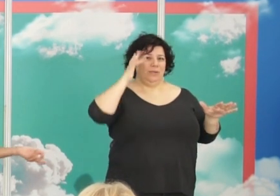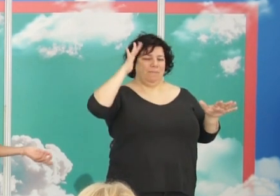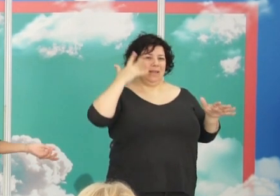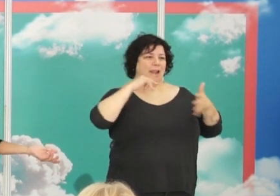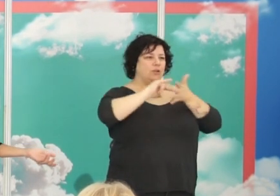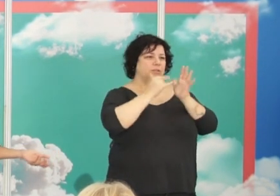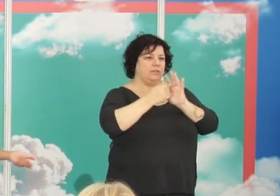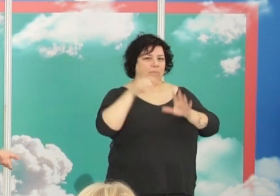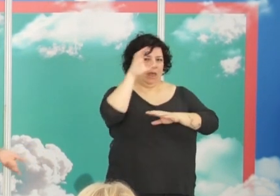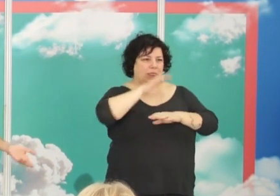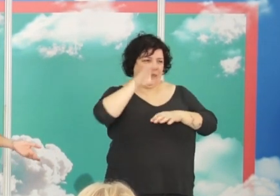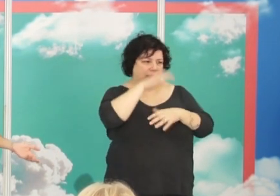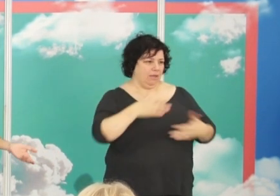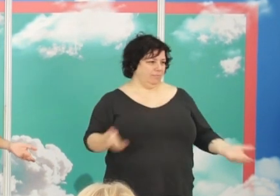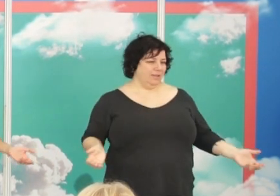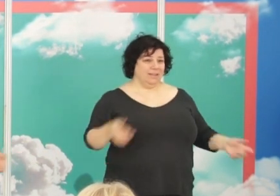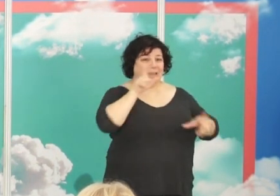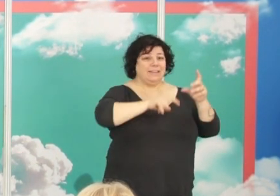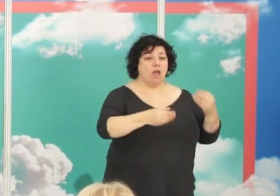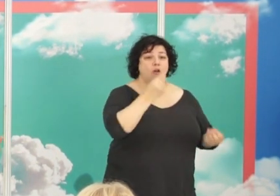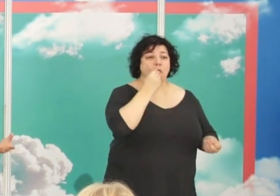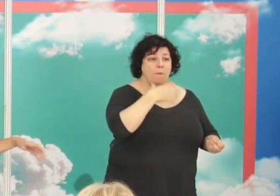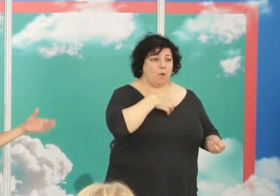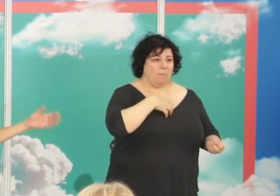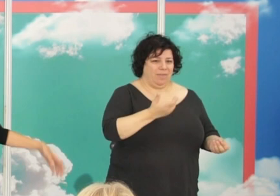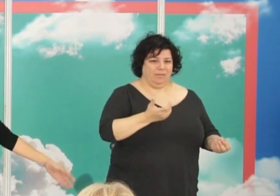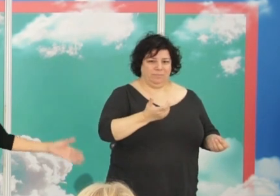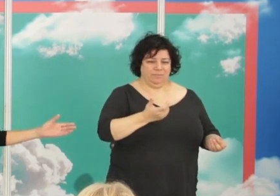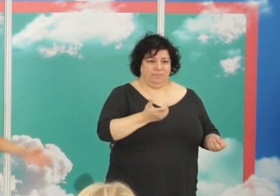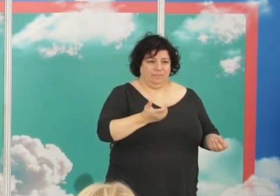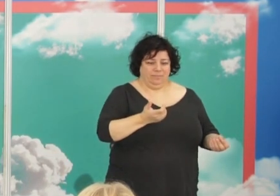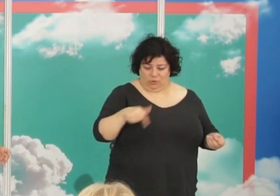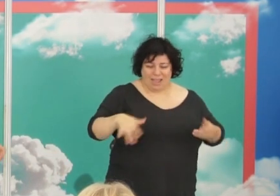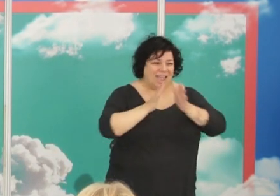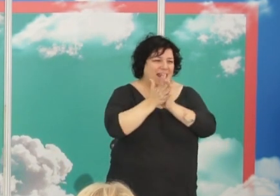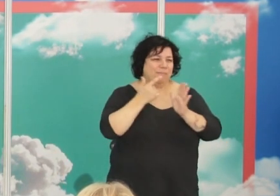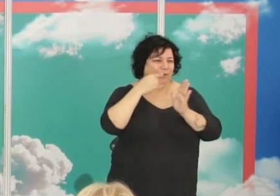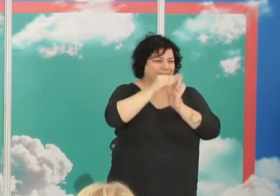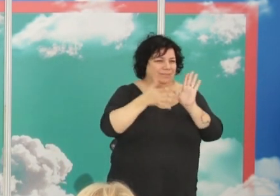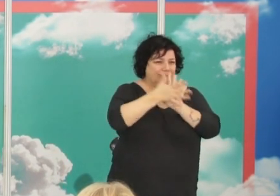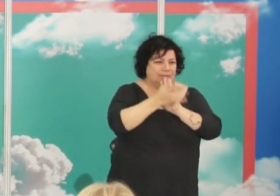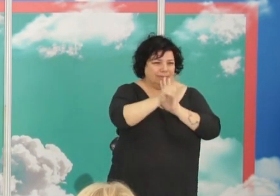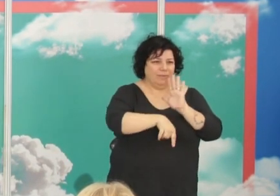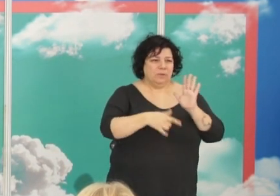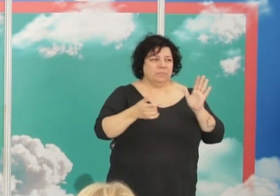sistema de tierna, si la gente no comía, de hecho, ahí, lo cuento un poco en el libro también,